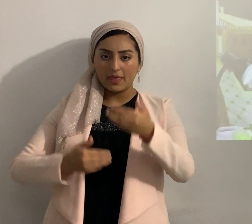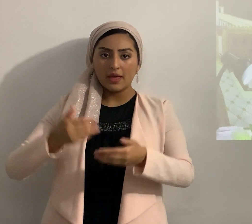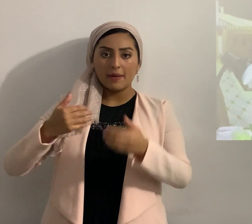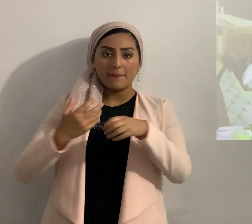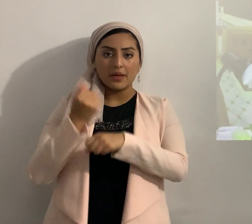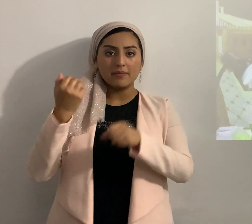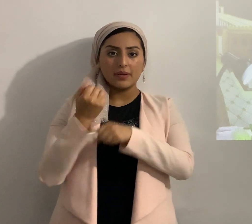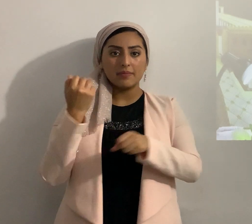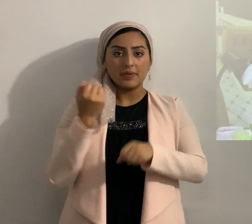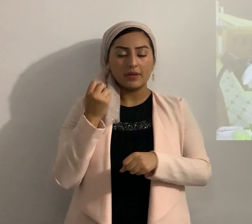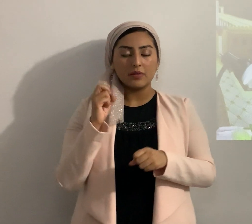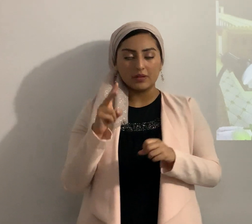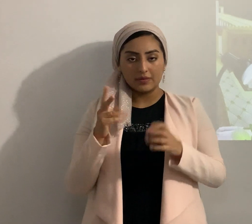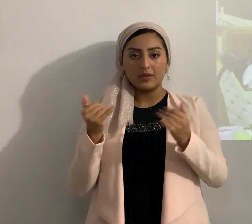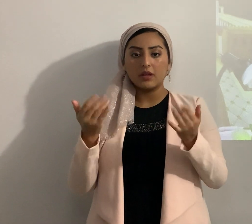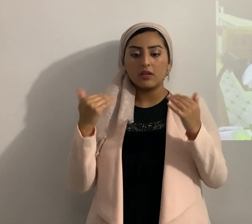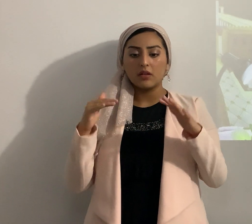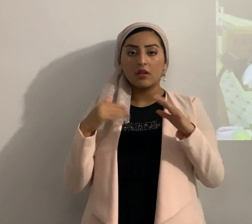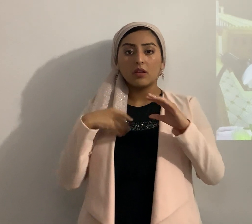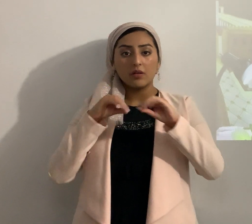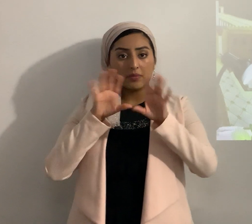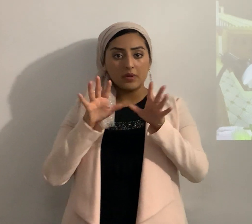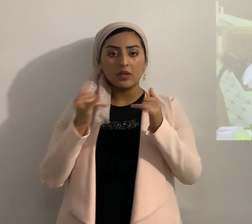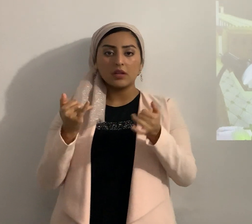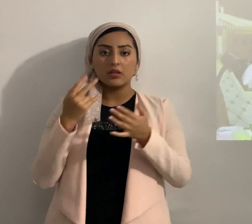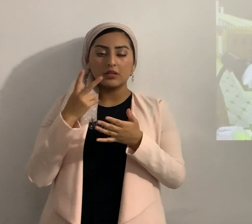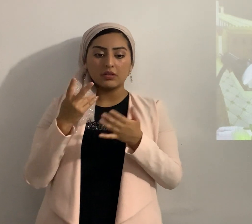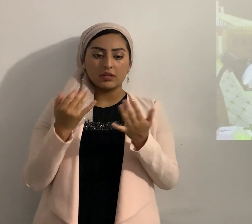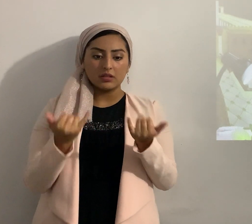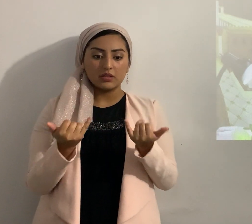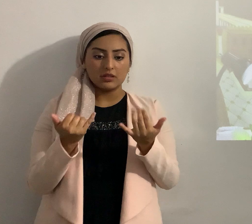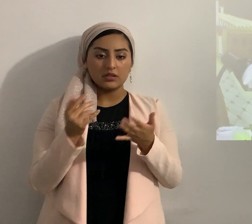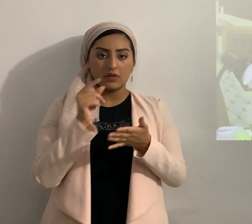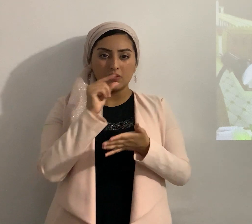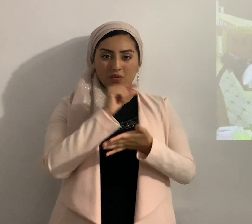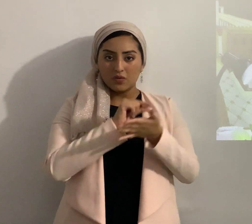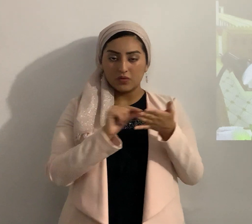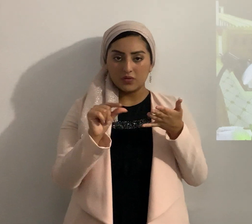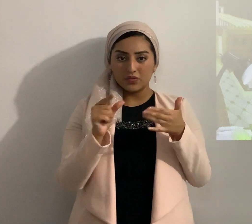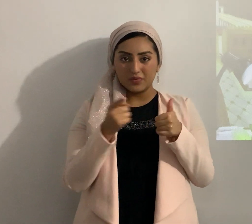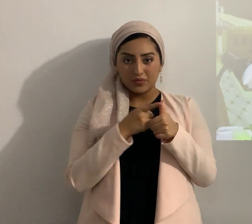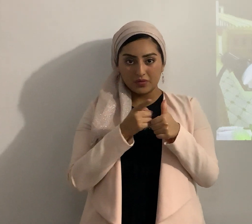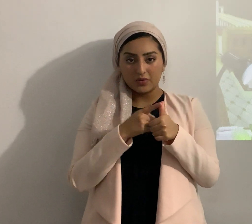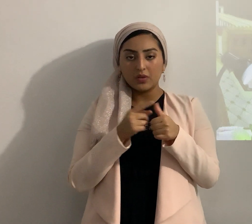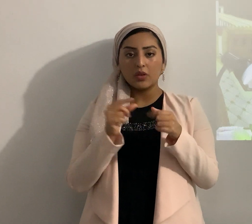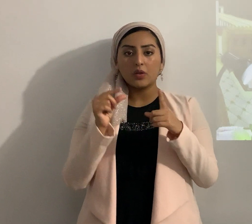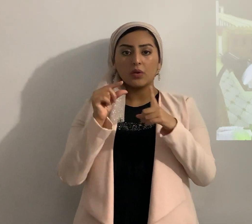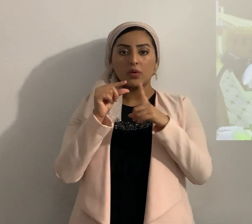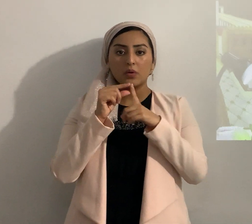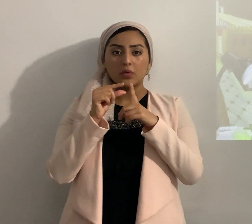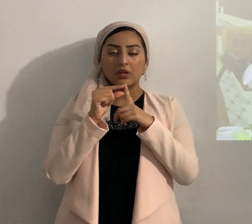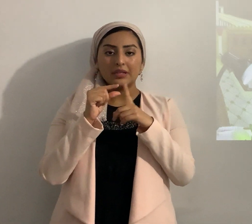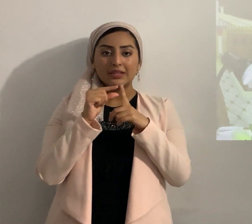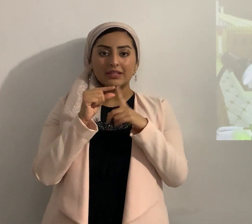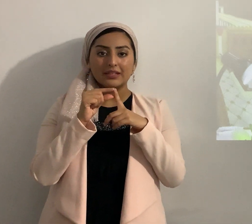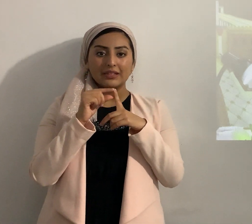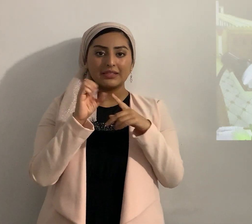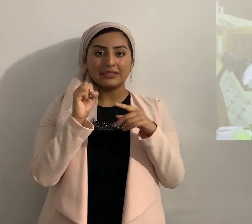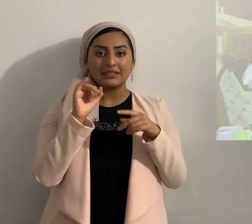bueno, ahora aclaro vamos a ver en estos versos primeros la palabra Sineret Sineret es el